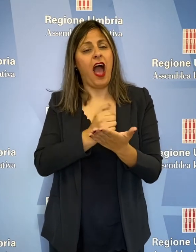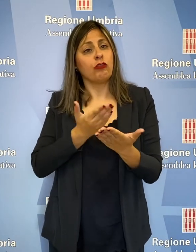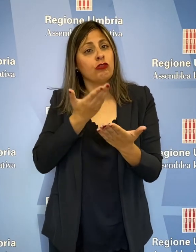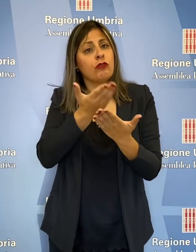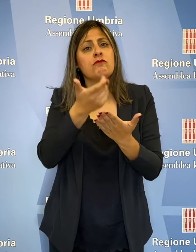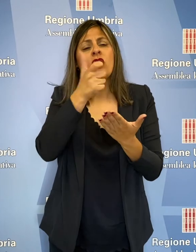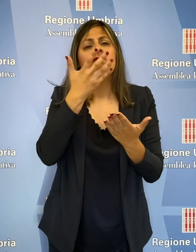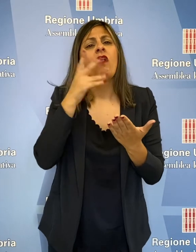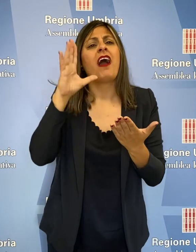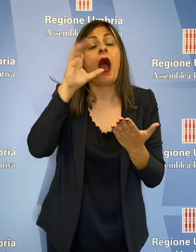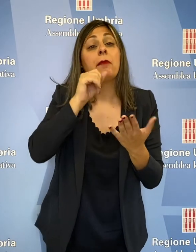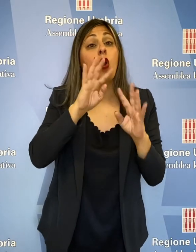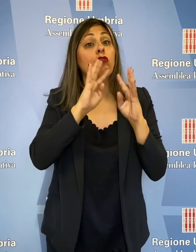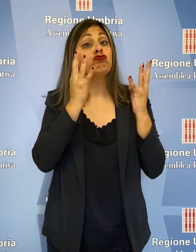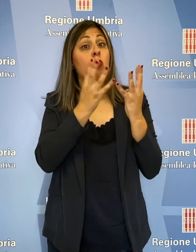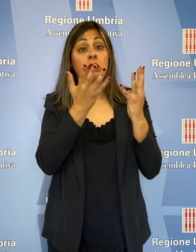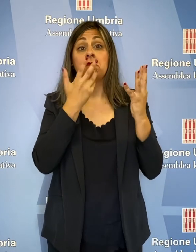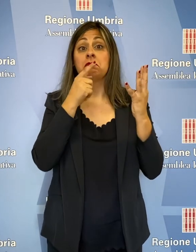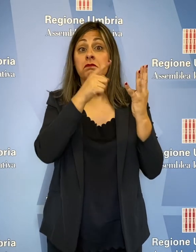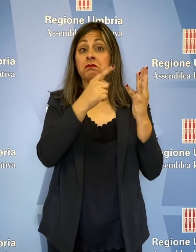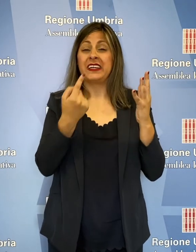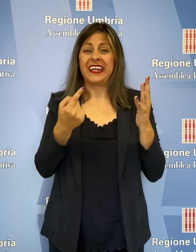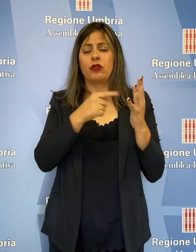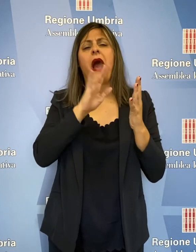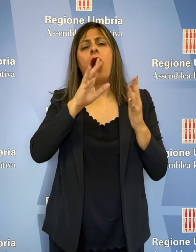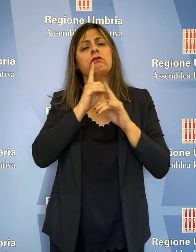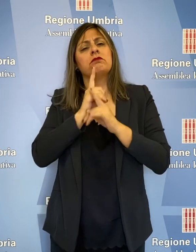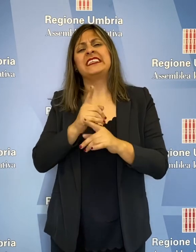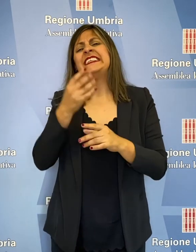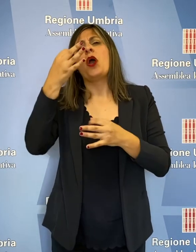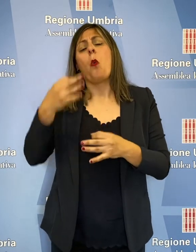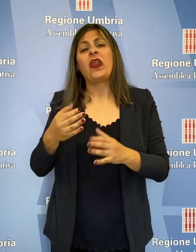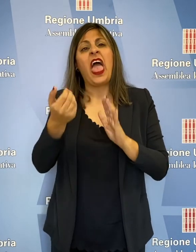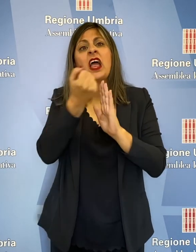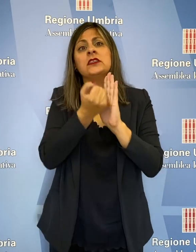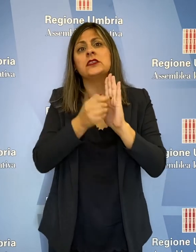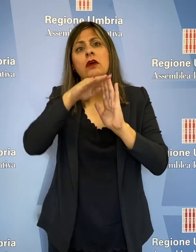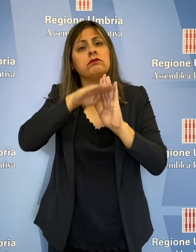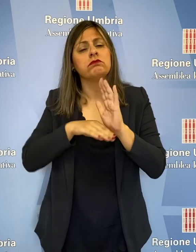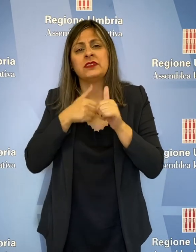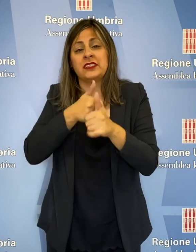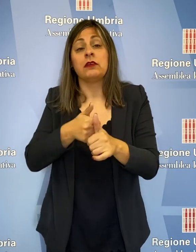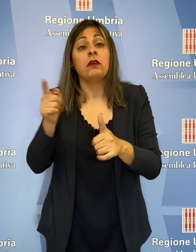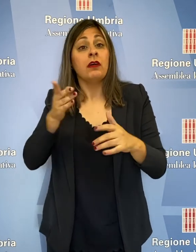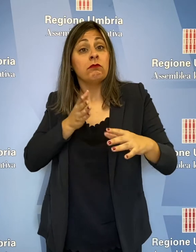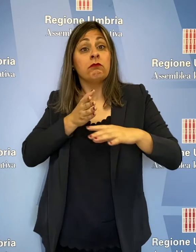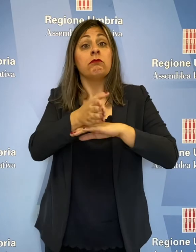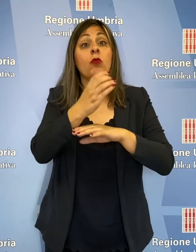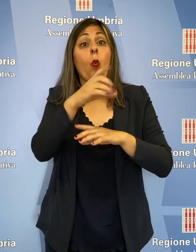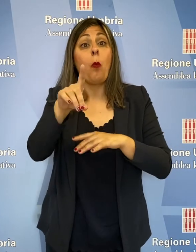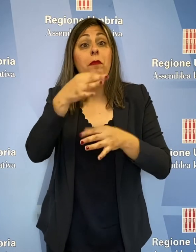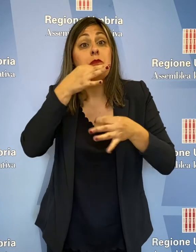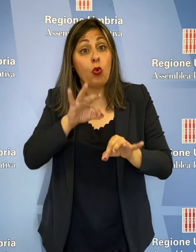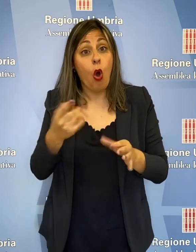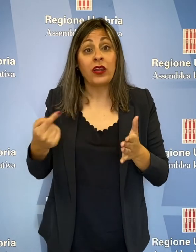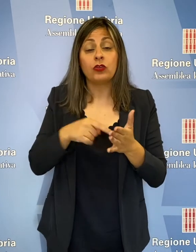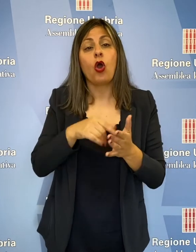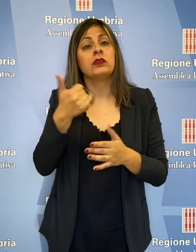mantenendo i protocolli di sicurezza, l'accesso diretto ai centri unici di prenotazione, CUP, come intende tutelare i lavoratori di Umbria Salute